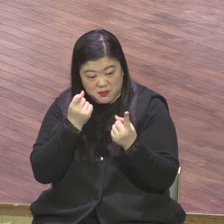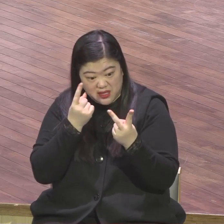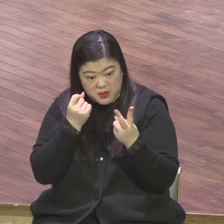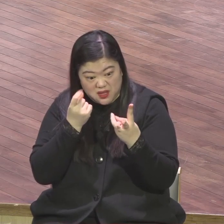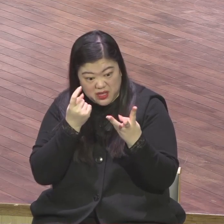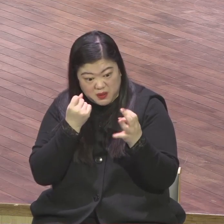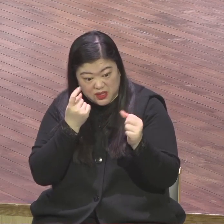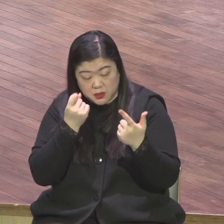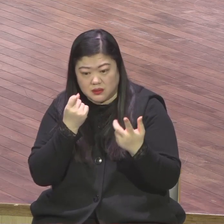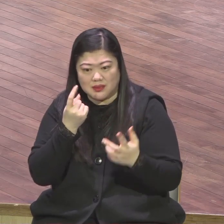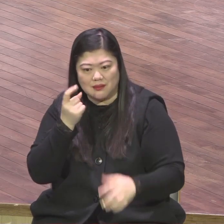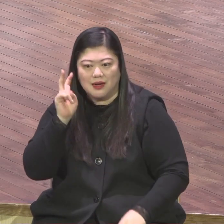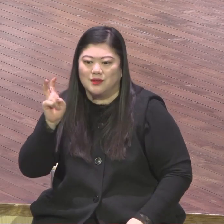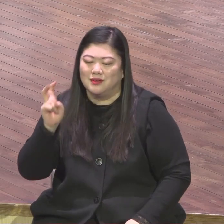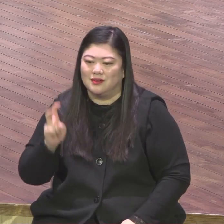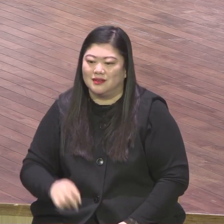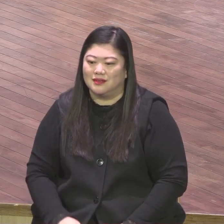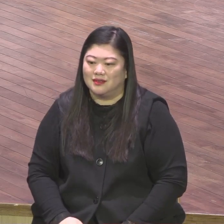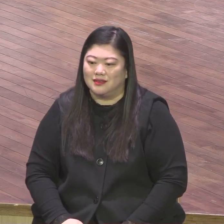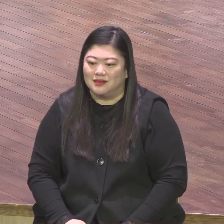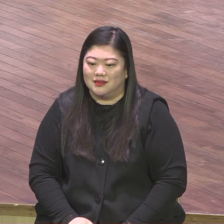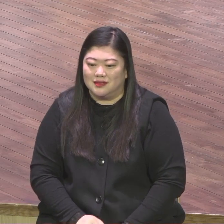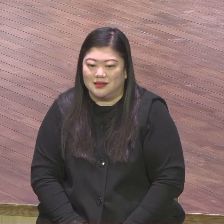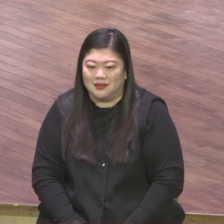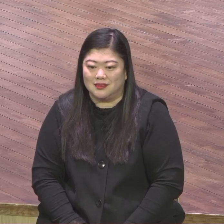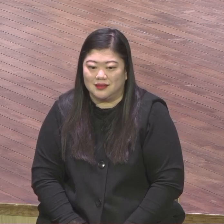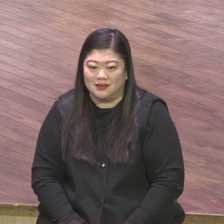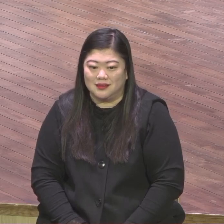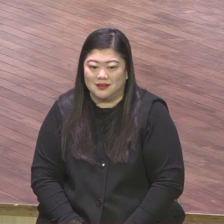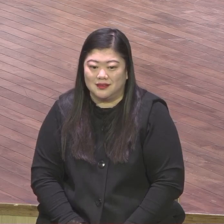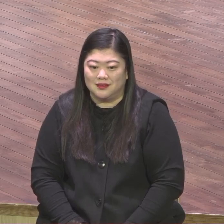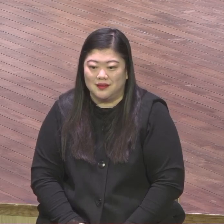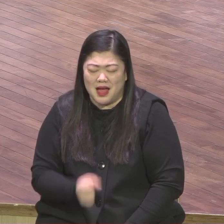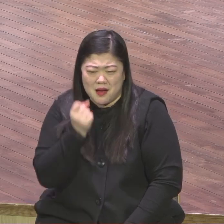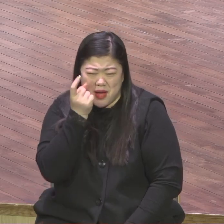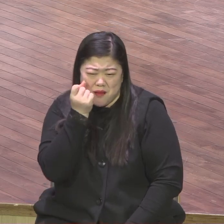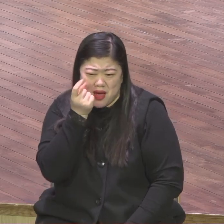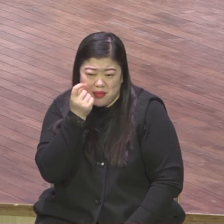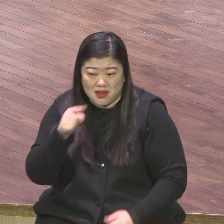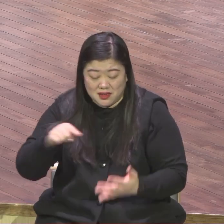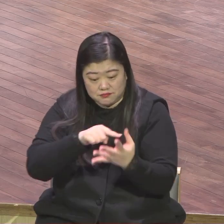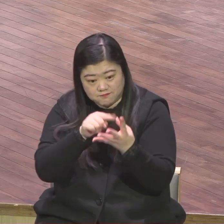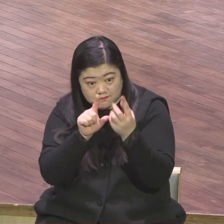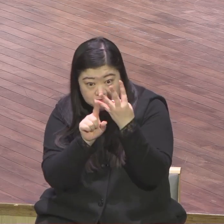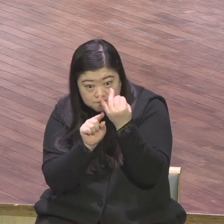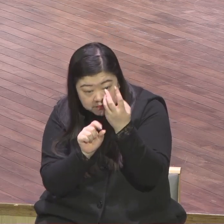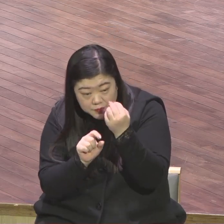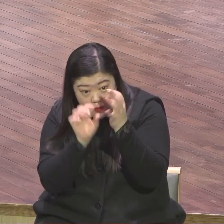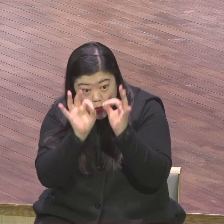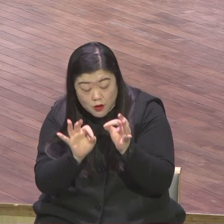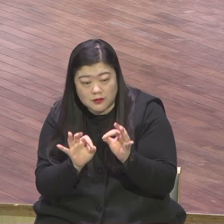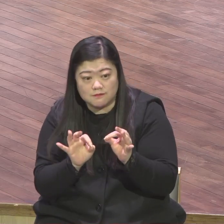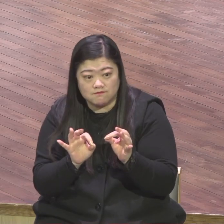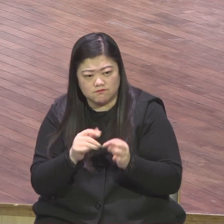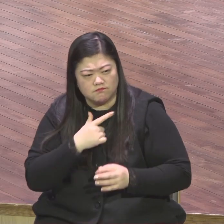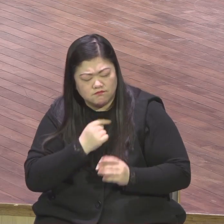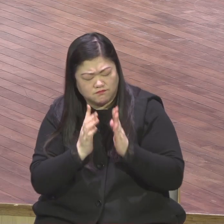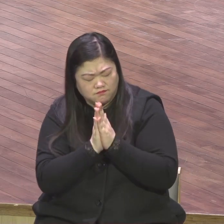축제 메달이 되는데 여름 기도로 함께 참여하시기 바랍니다 앞으로 237장로를 세우면